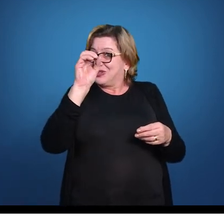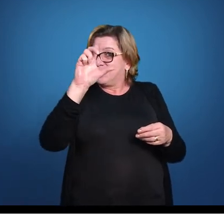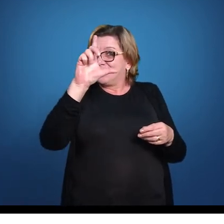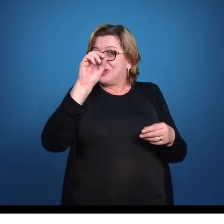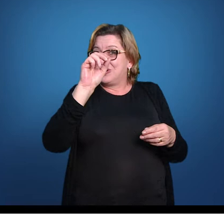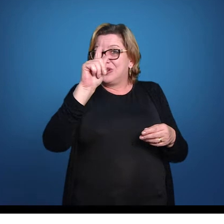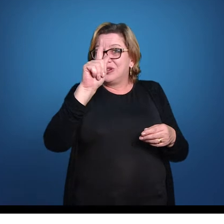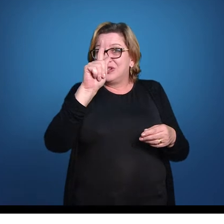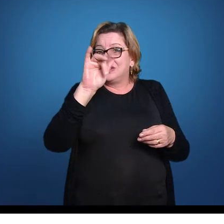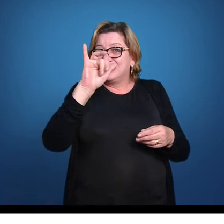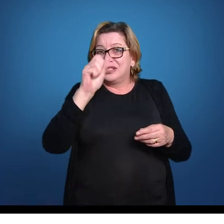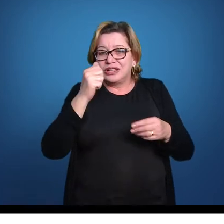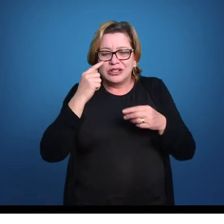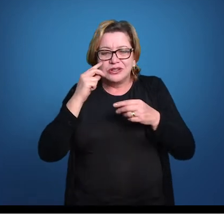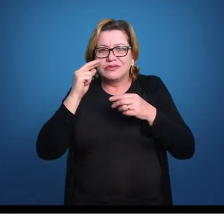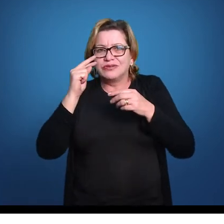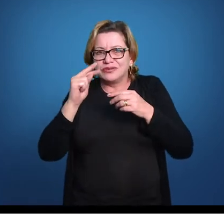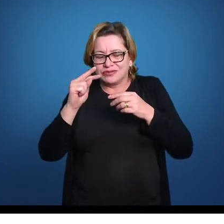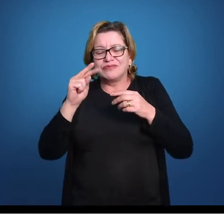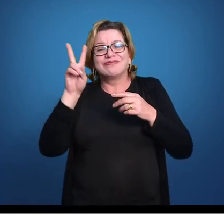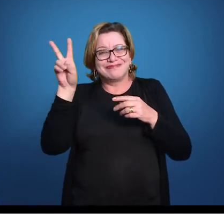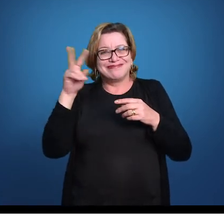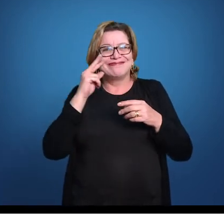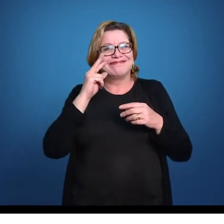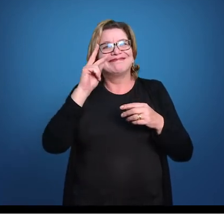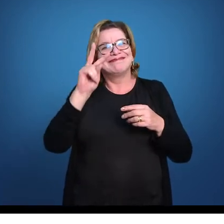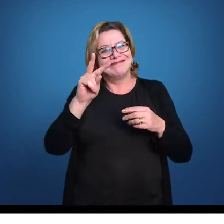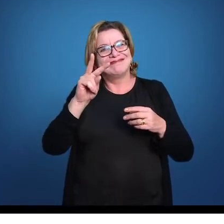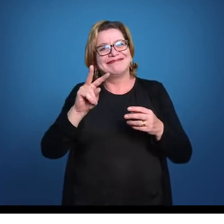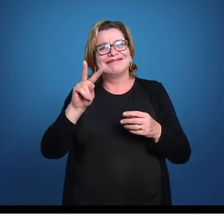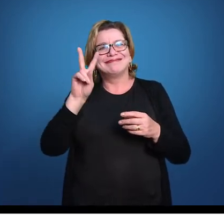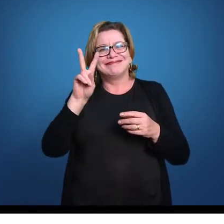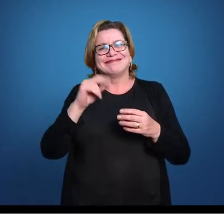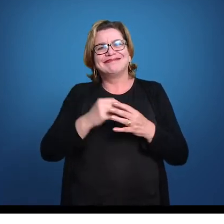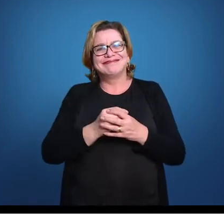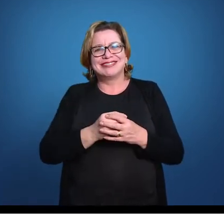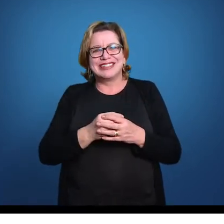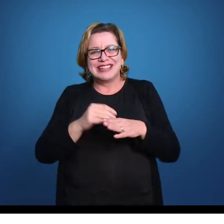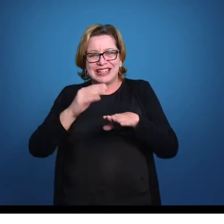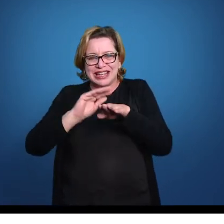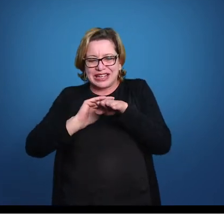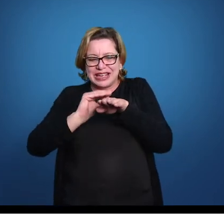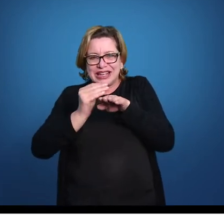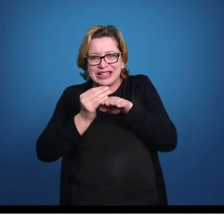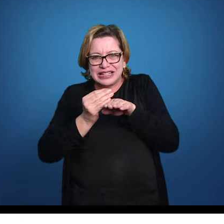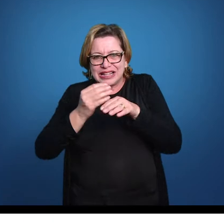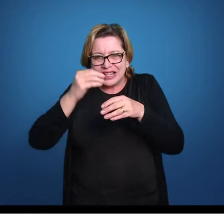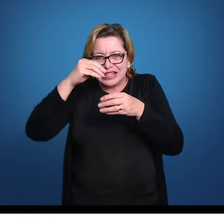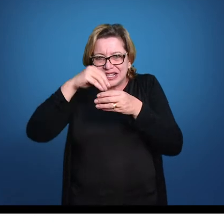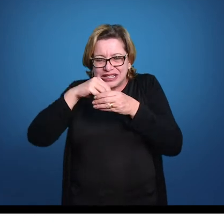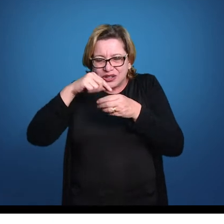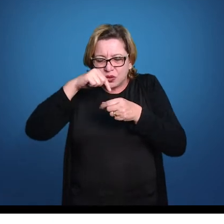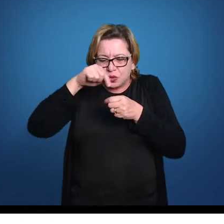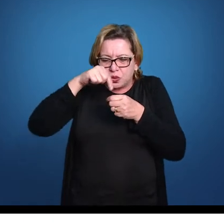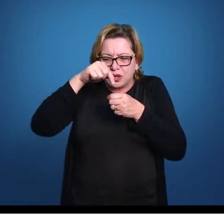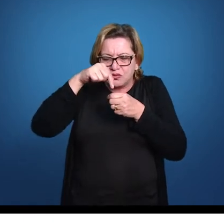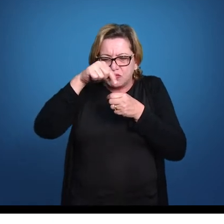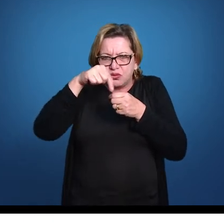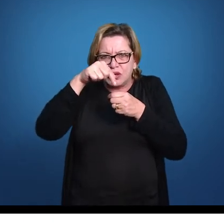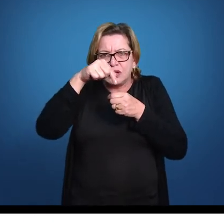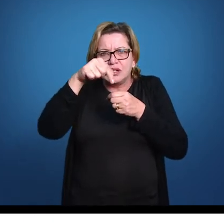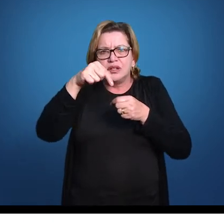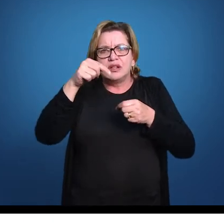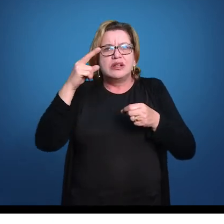orifícios. Então agora na nossa imagem aqui, a gente tem aqui em cima as escamas. Aqui eu tenho os orifícios, que é o que a gente